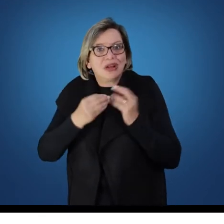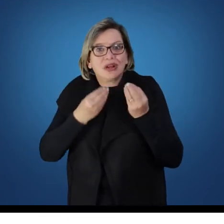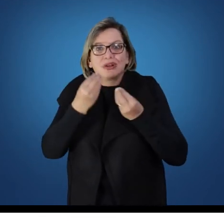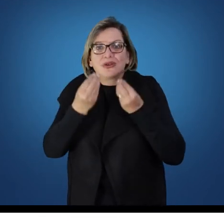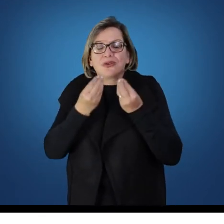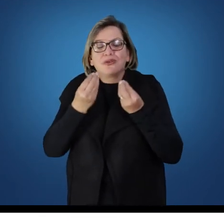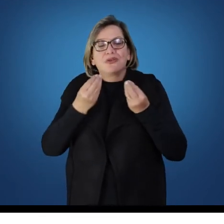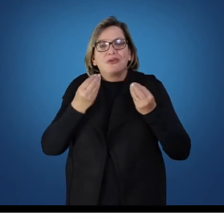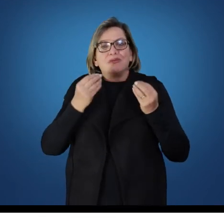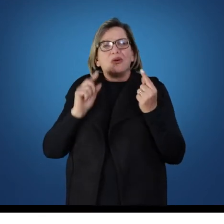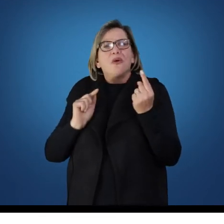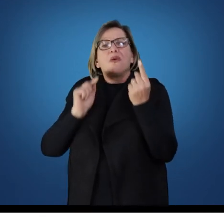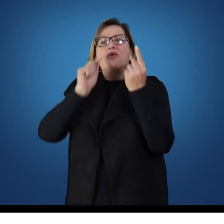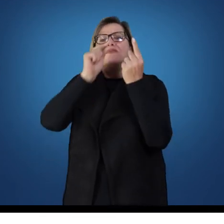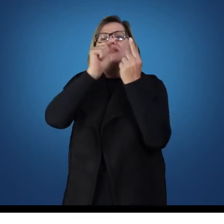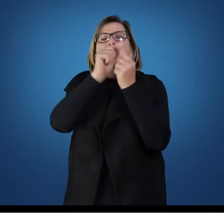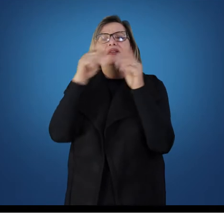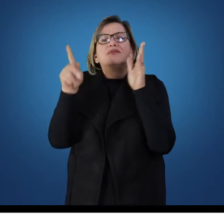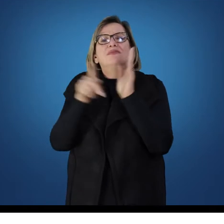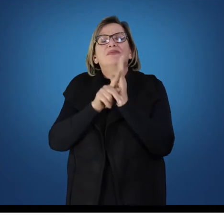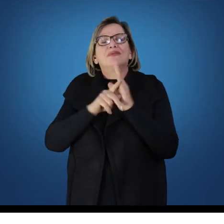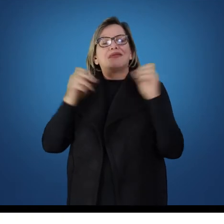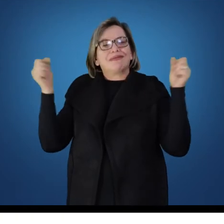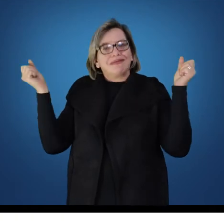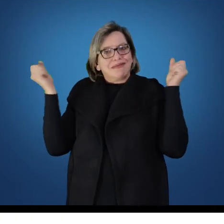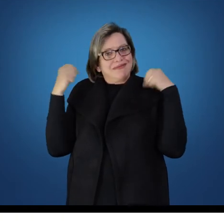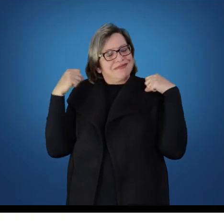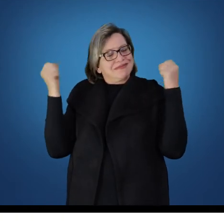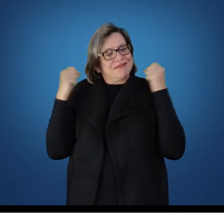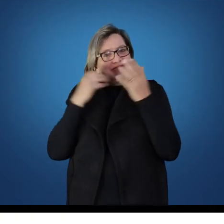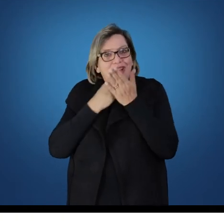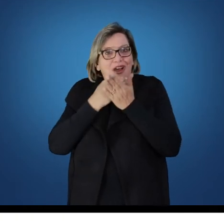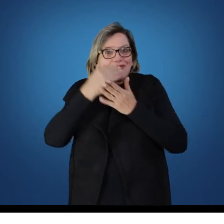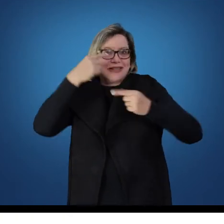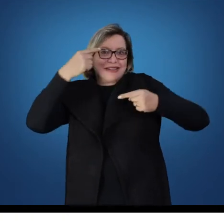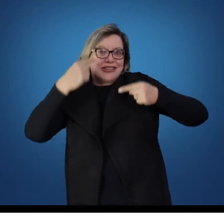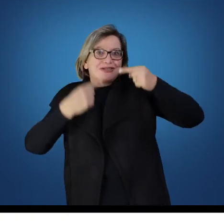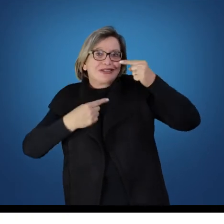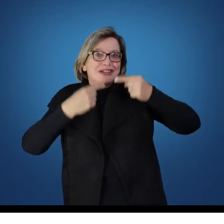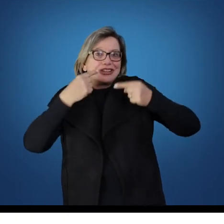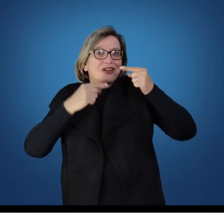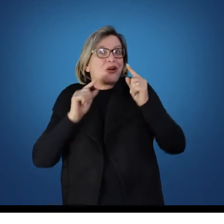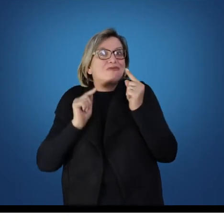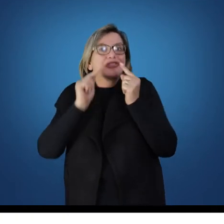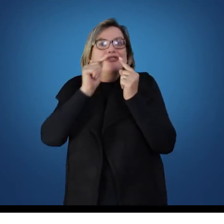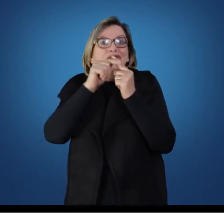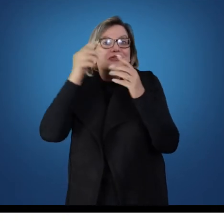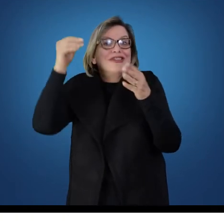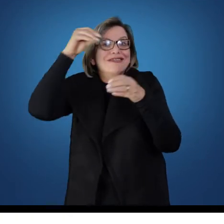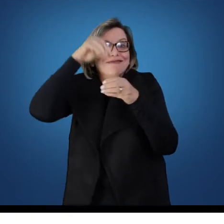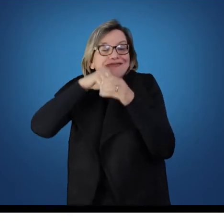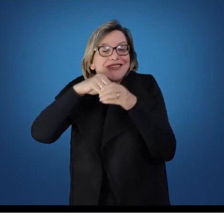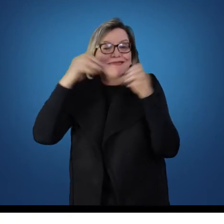então, as finalidades da educação física para os fins educacionais junto à sociedade brasileira.